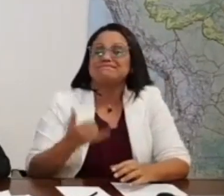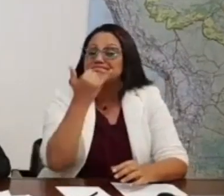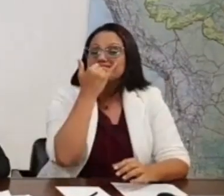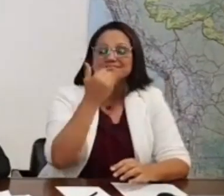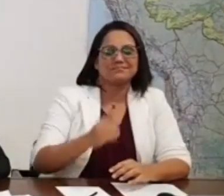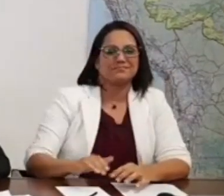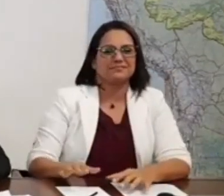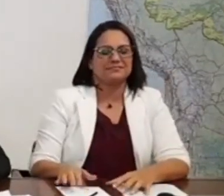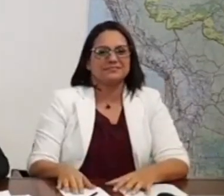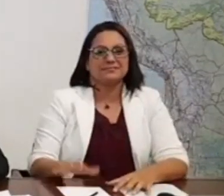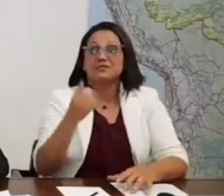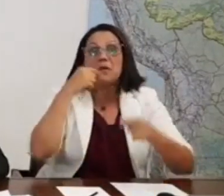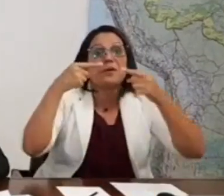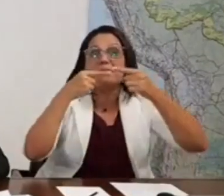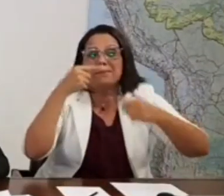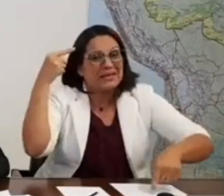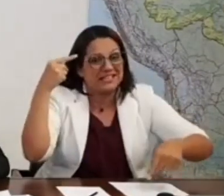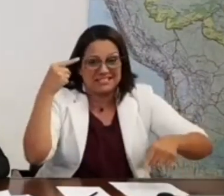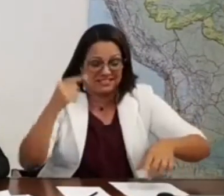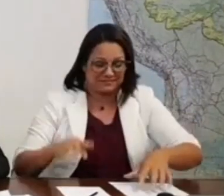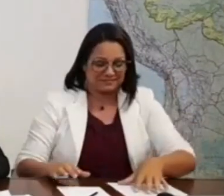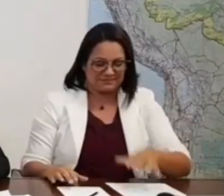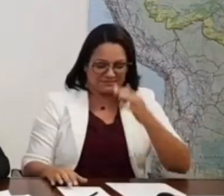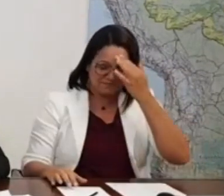Eu não sei onde eu estava, Mercosul, tal, tal, resolveu.